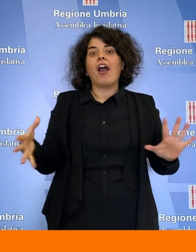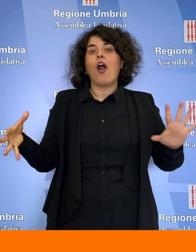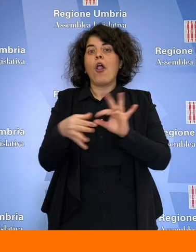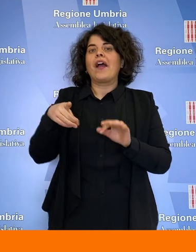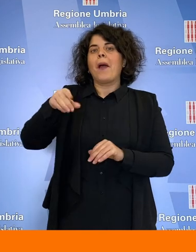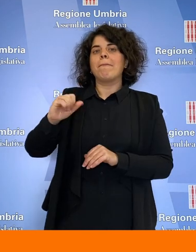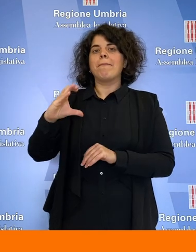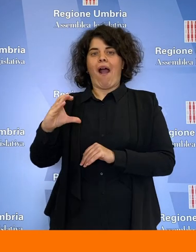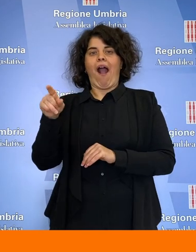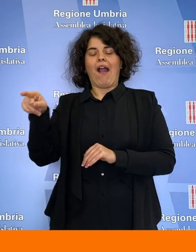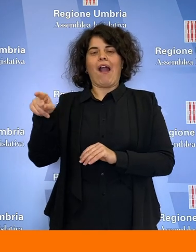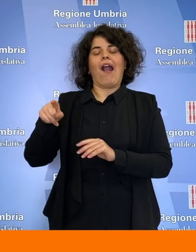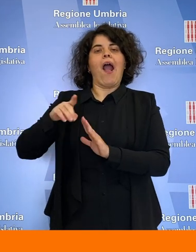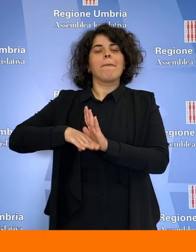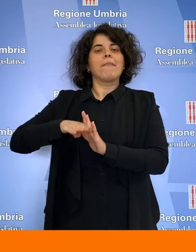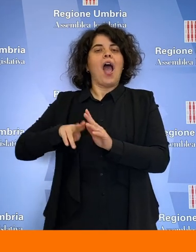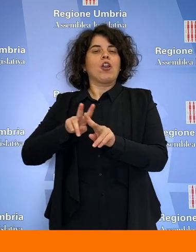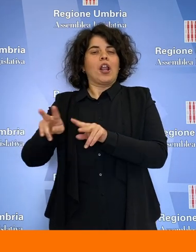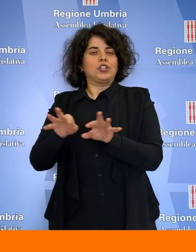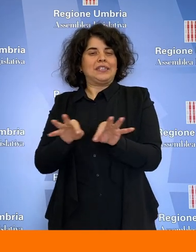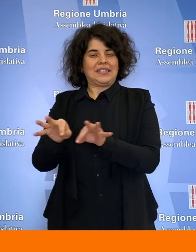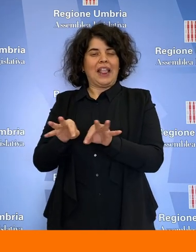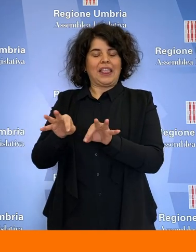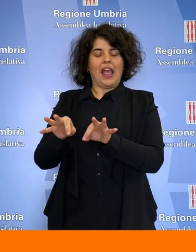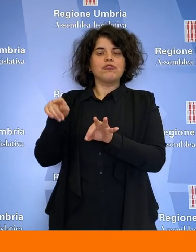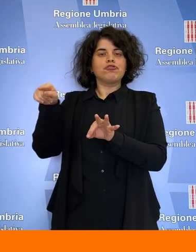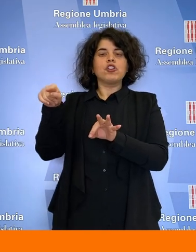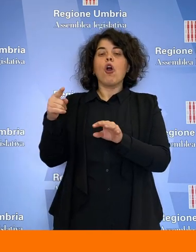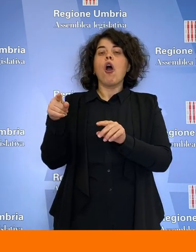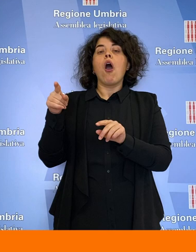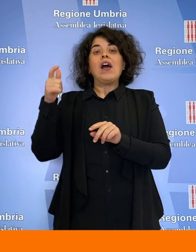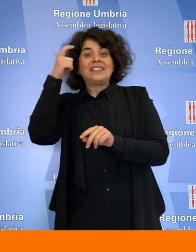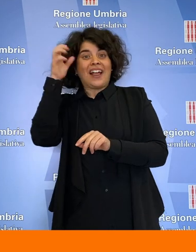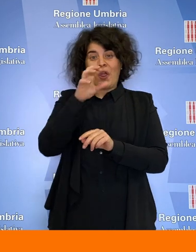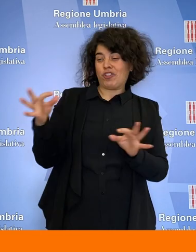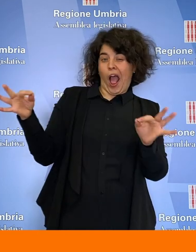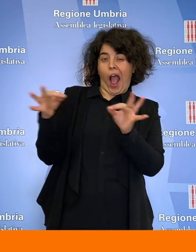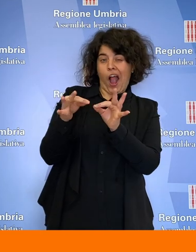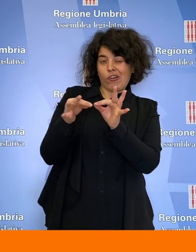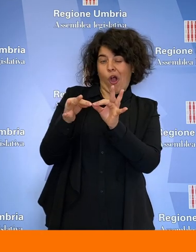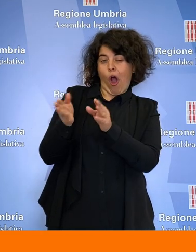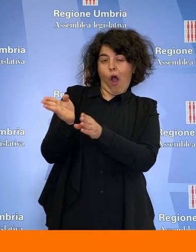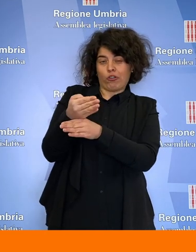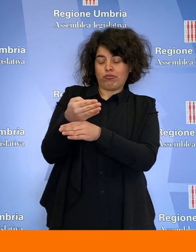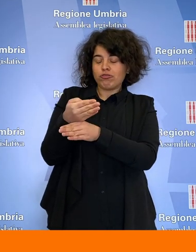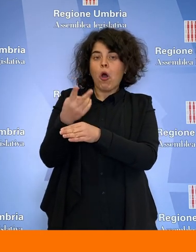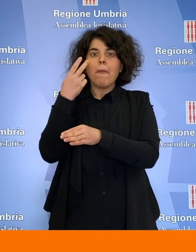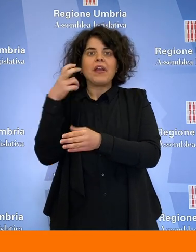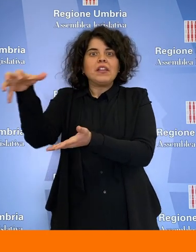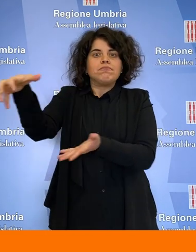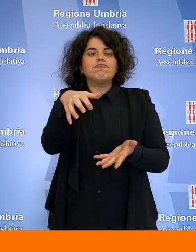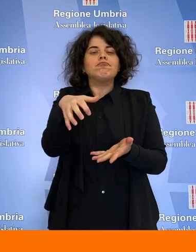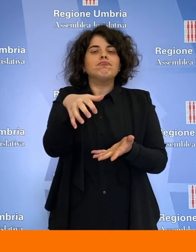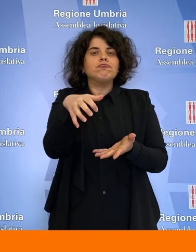L'accordo per il riparto raggiunto nella conferenza Stato-Regioni prevede una dotazione finanziaria per l'Umbria pari a